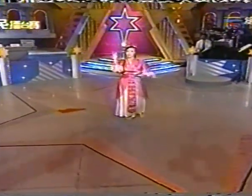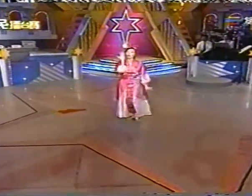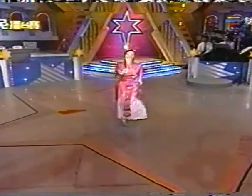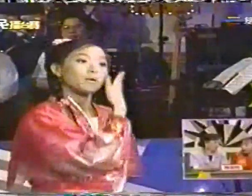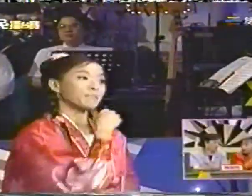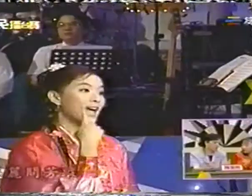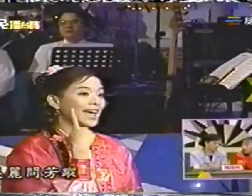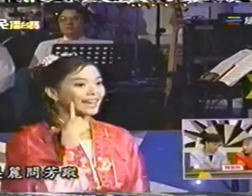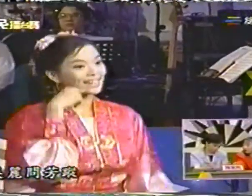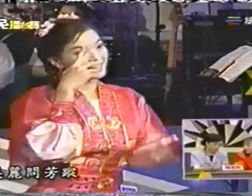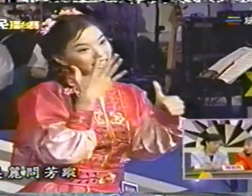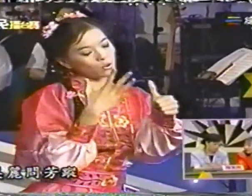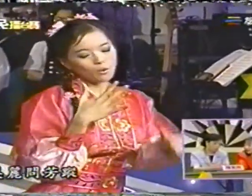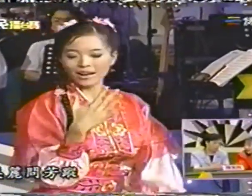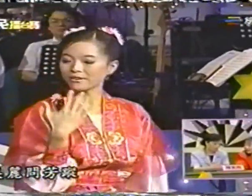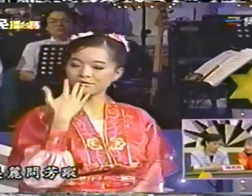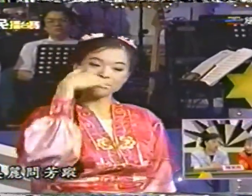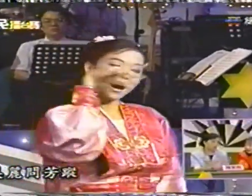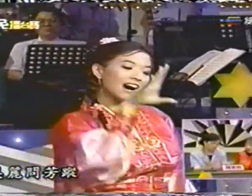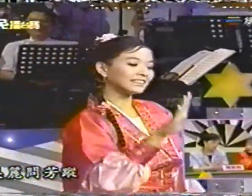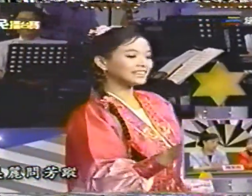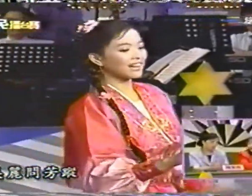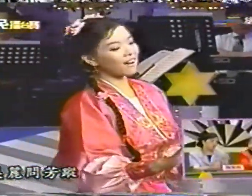美丽温望总